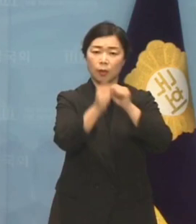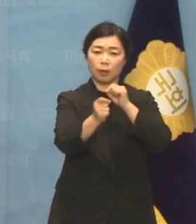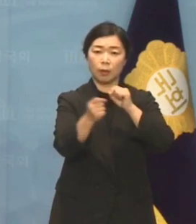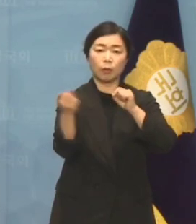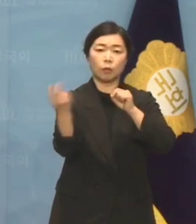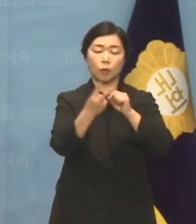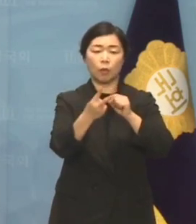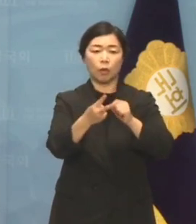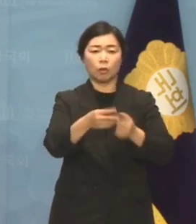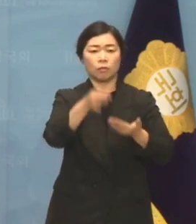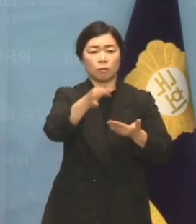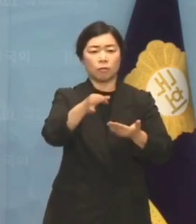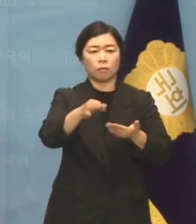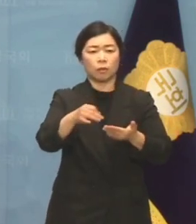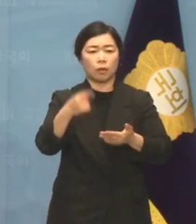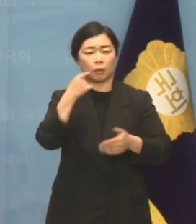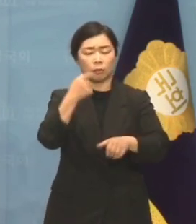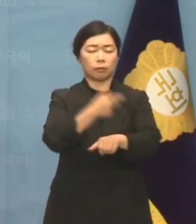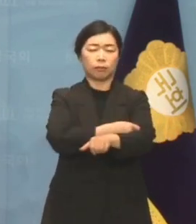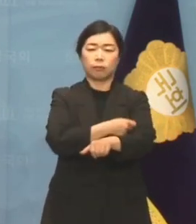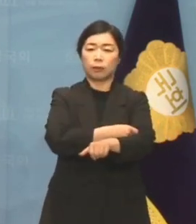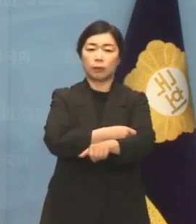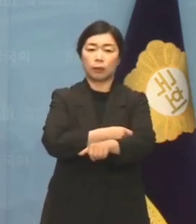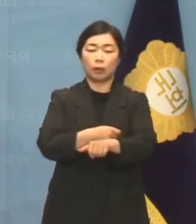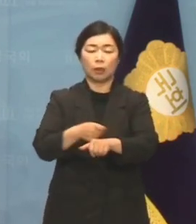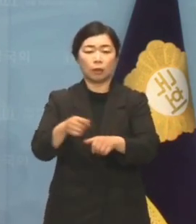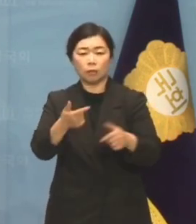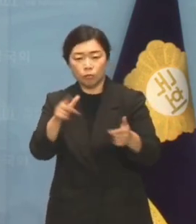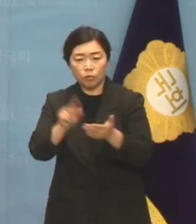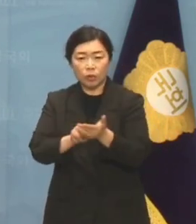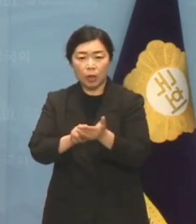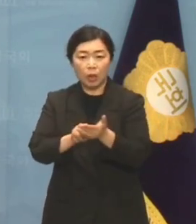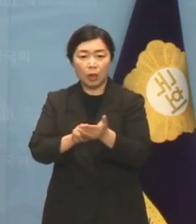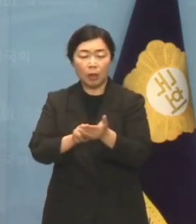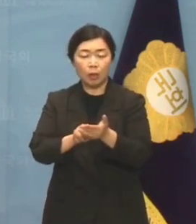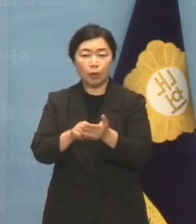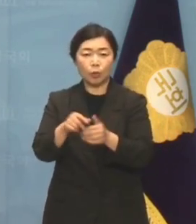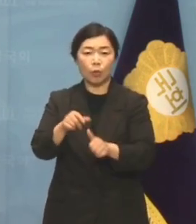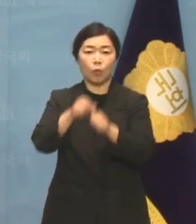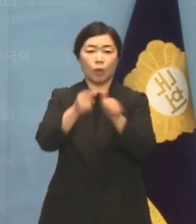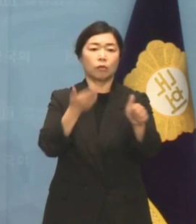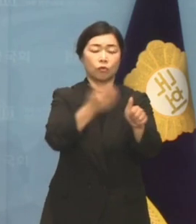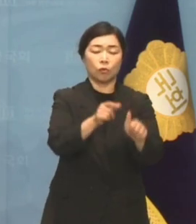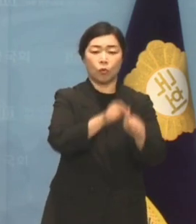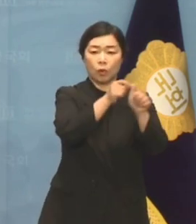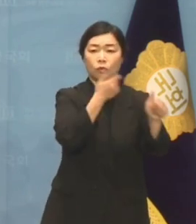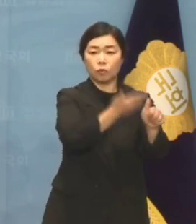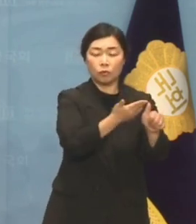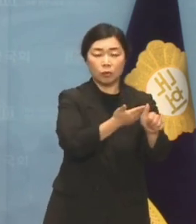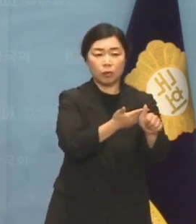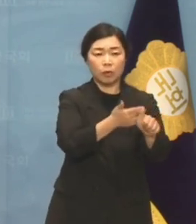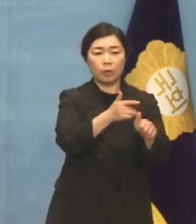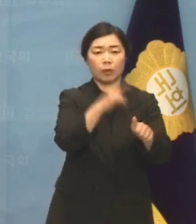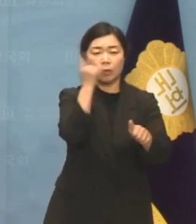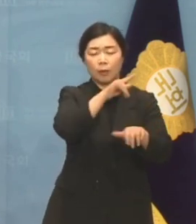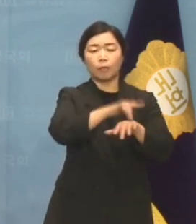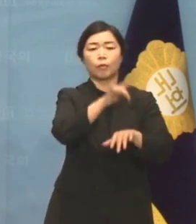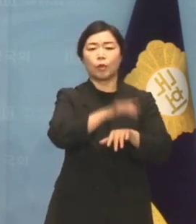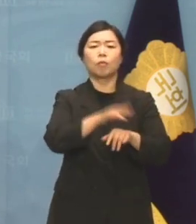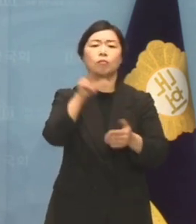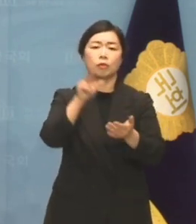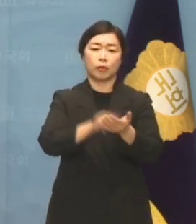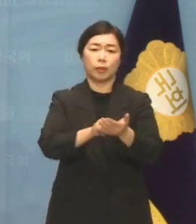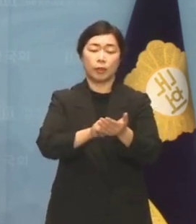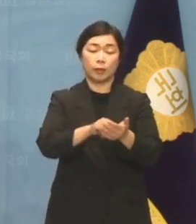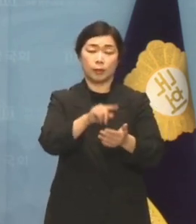방만재정, 마약범죄, 고용세습은 미래 세대를 착취하고 기회를 박탈하는 우리 사회의